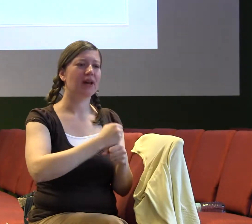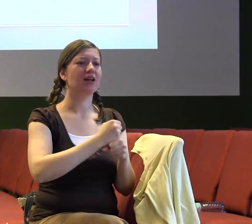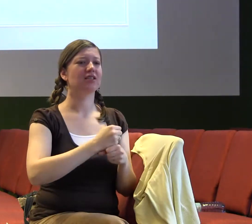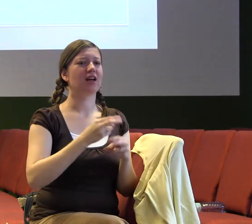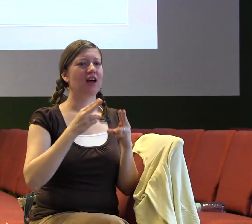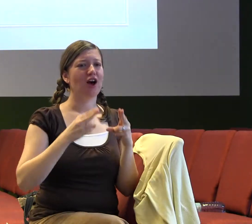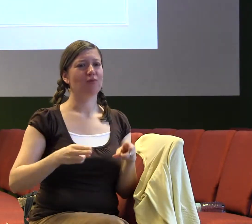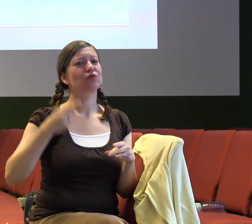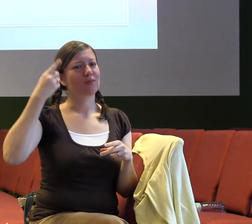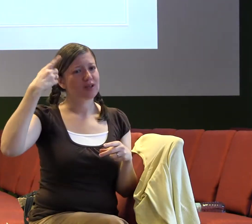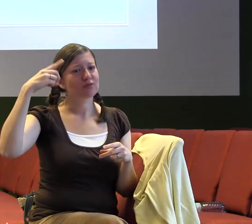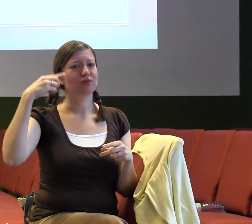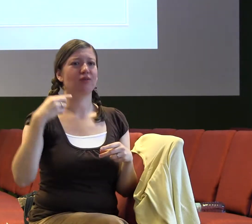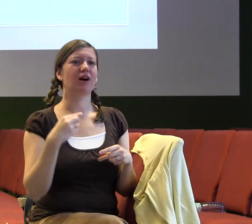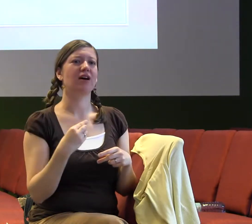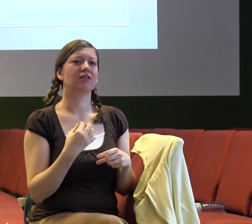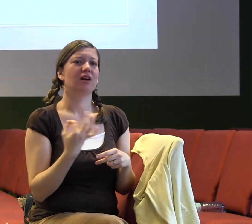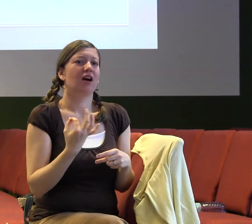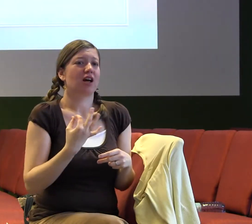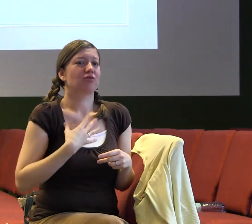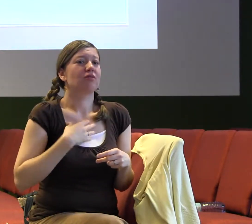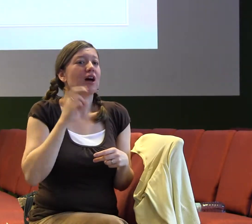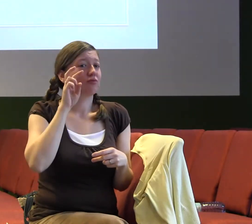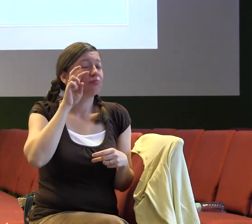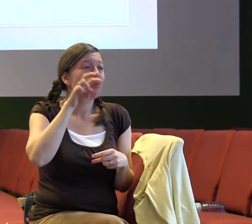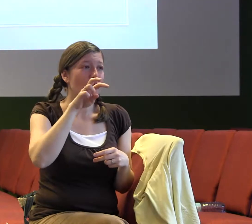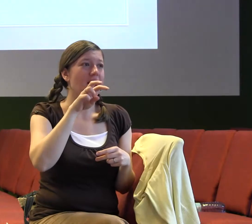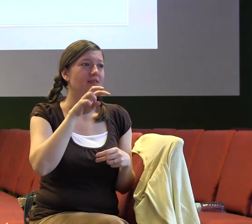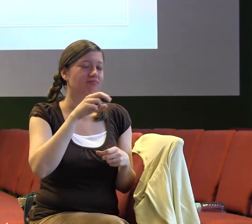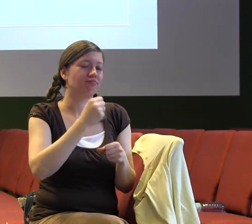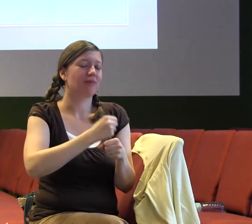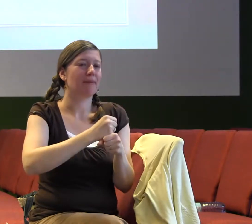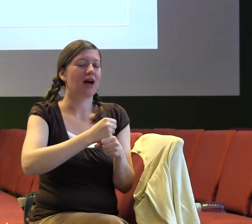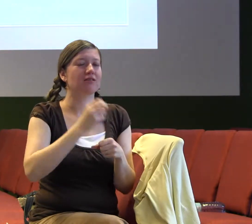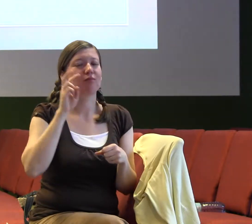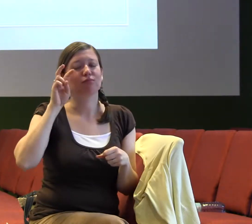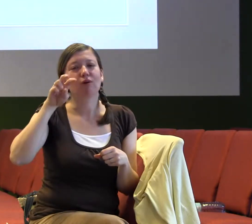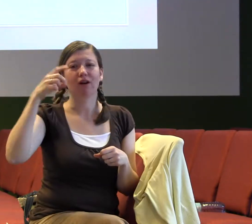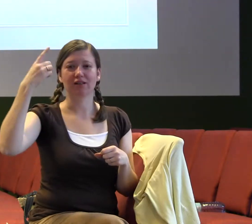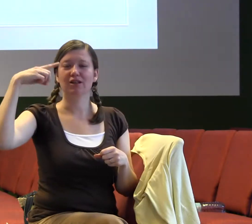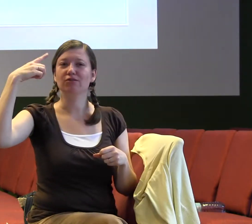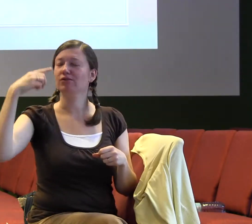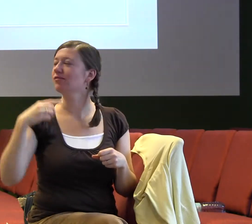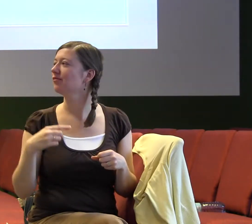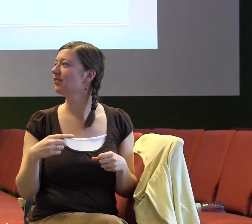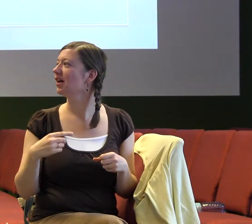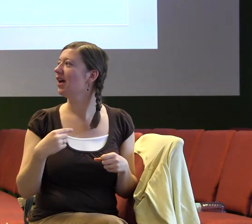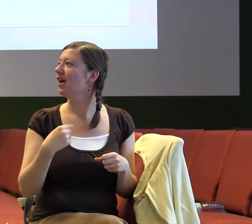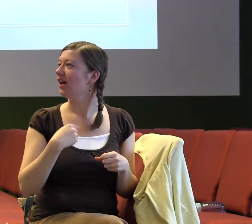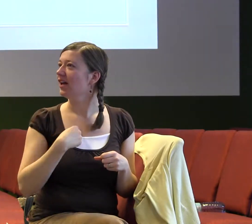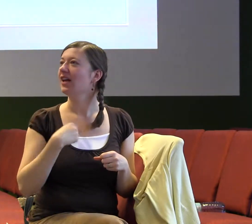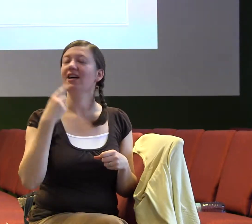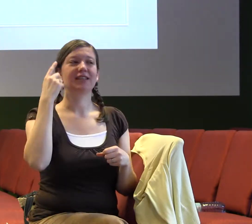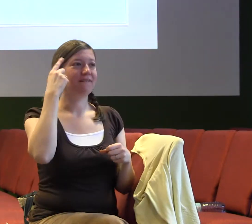není to úplně obvyklé, že tady stojím vepředu a mám kázání. A věděla jsem o tom pro jistotu půl roku dopředu, takže jsem se upěnlivě